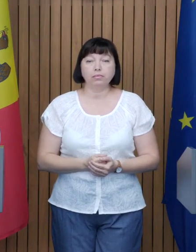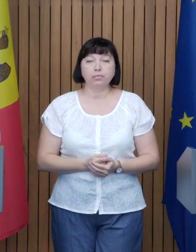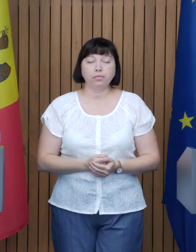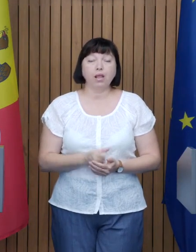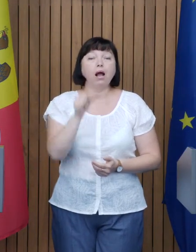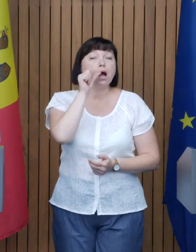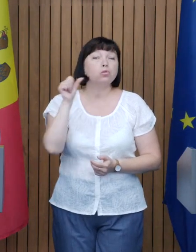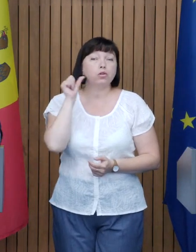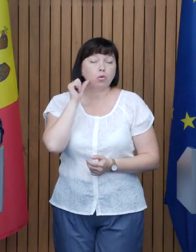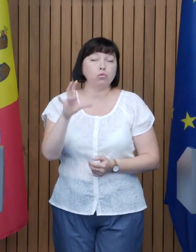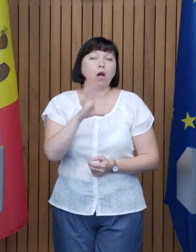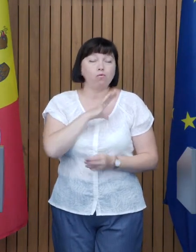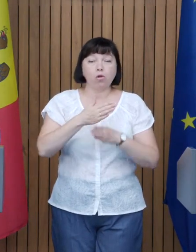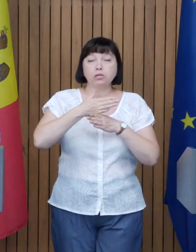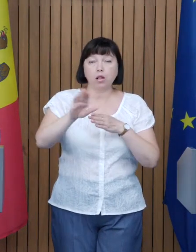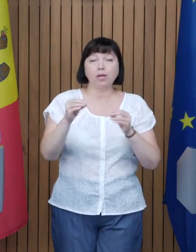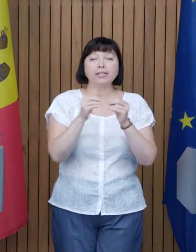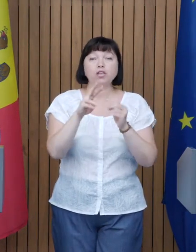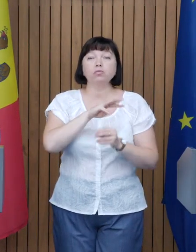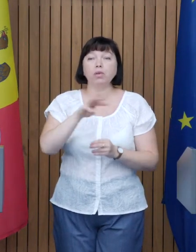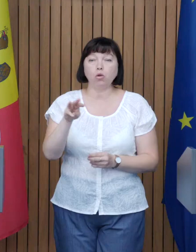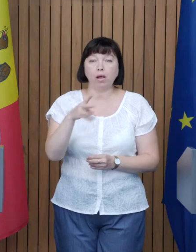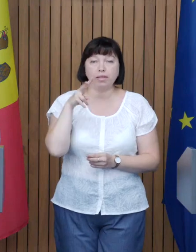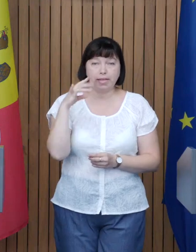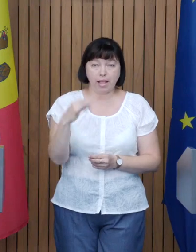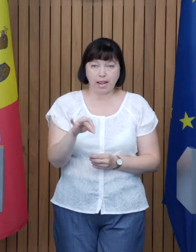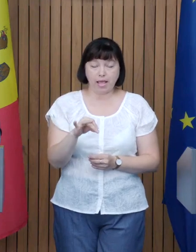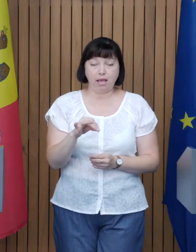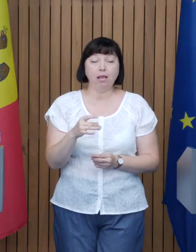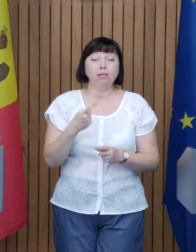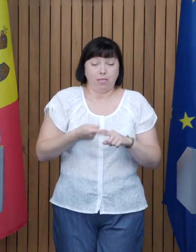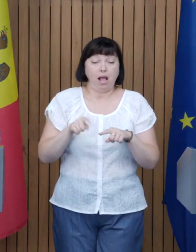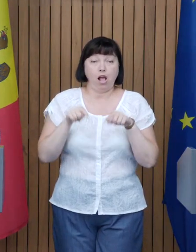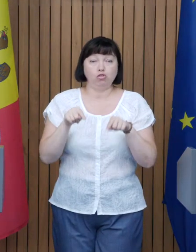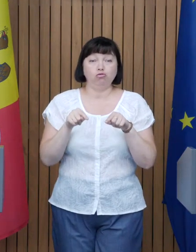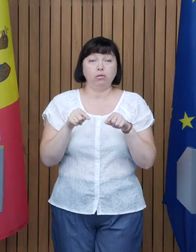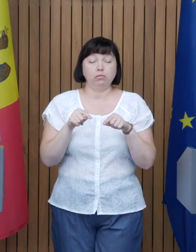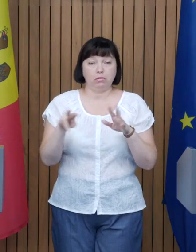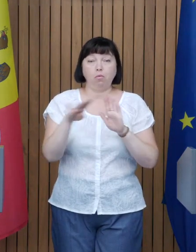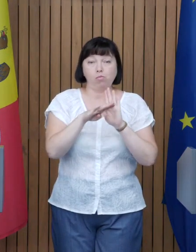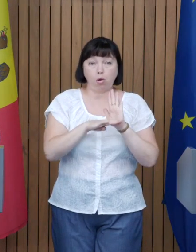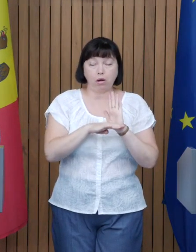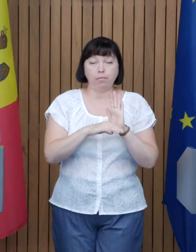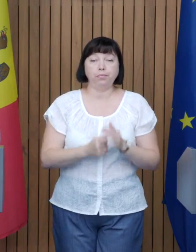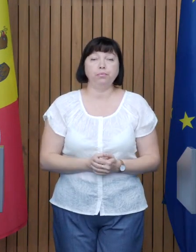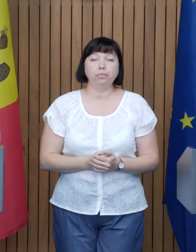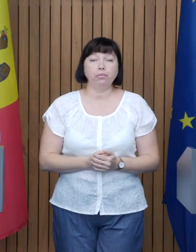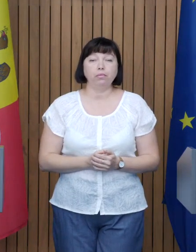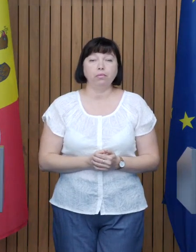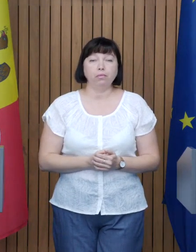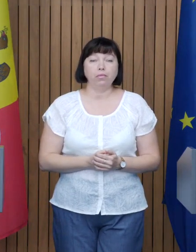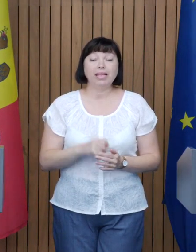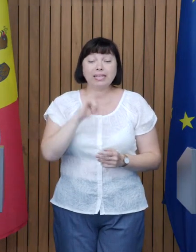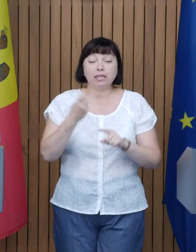Anul trecut au fost alocate 10 milioane de lei pentru acest program Din